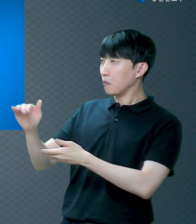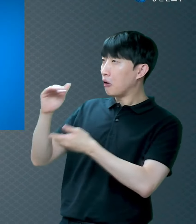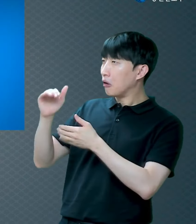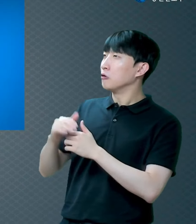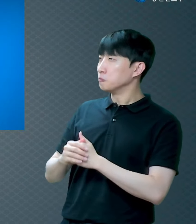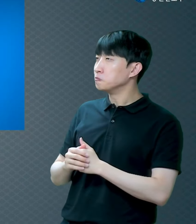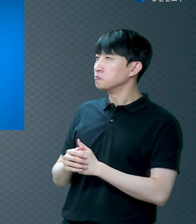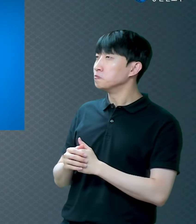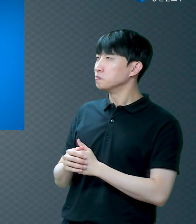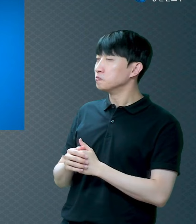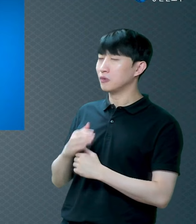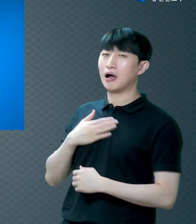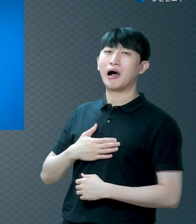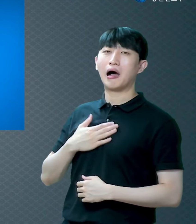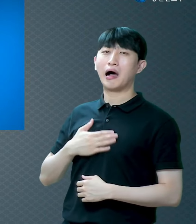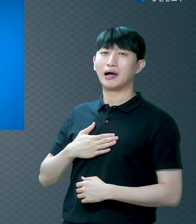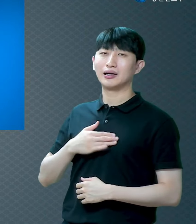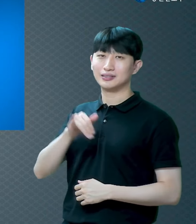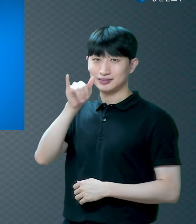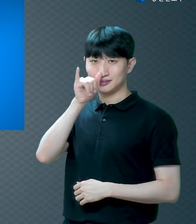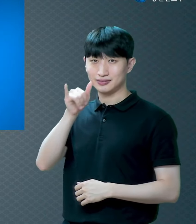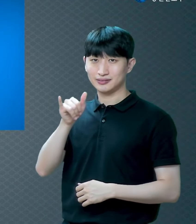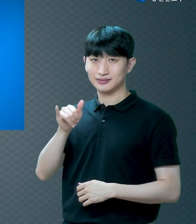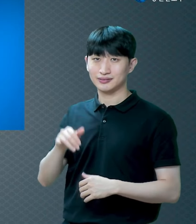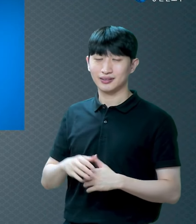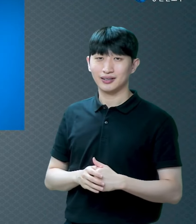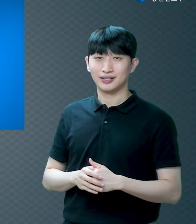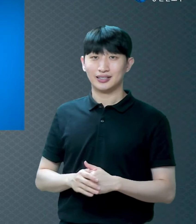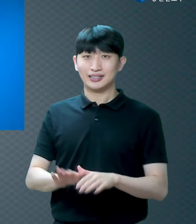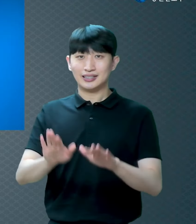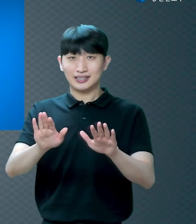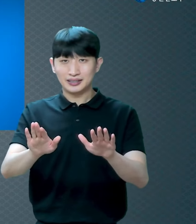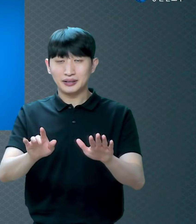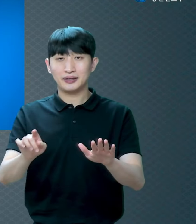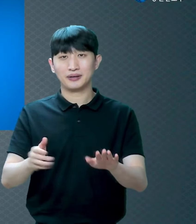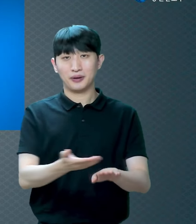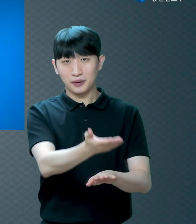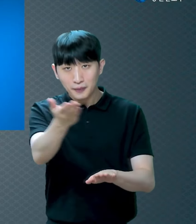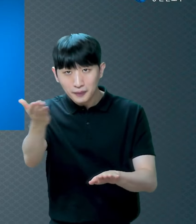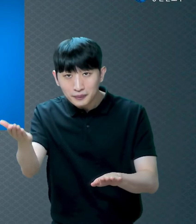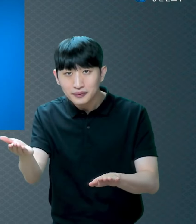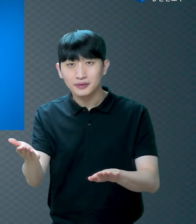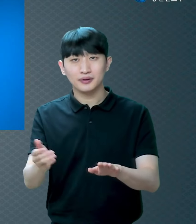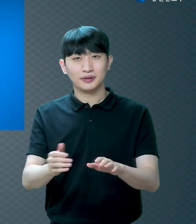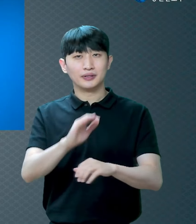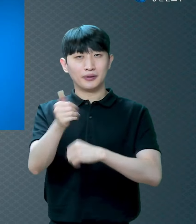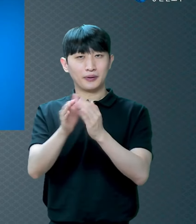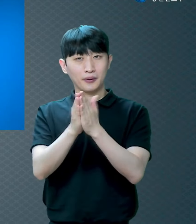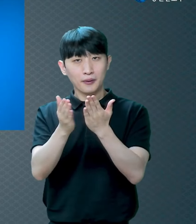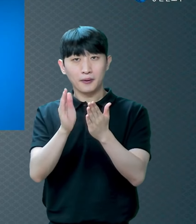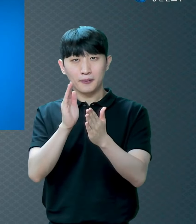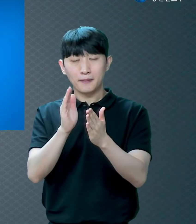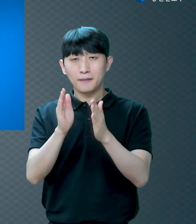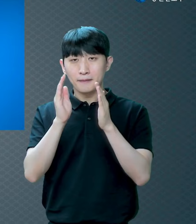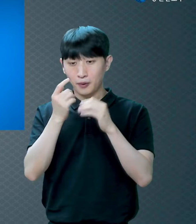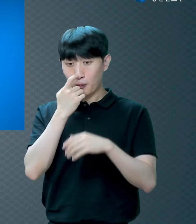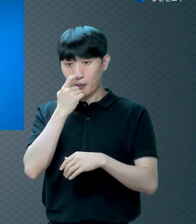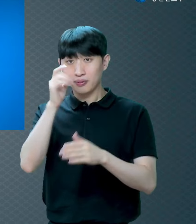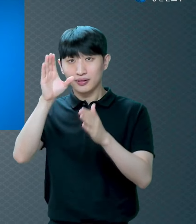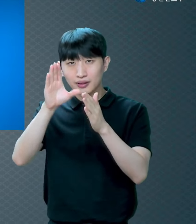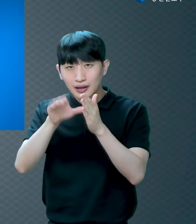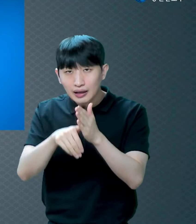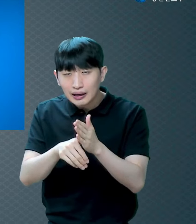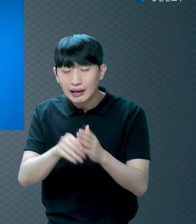하시면서 구원 받는 분들은요 말씀을 들으면서 아 이게 자꾸 생겨요 이 얘기구나